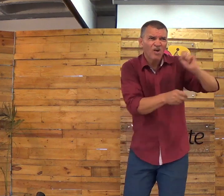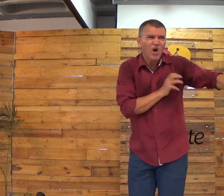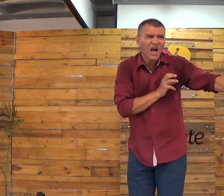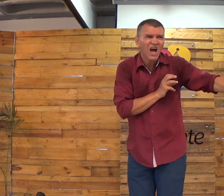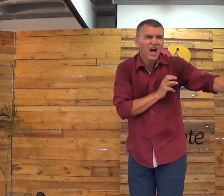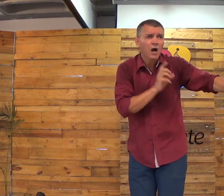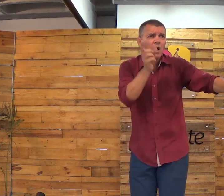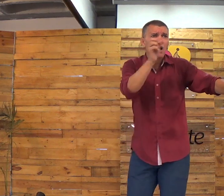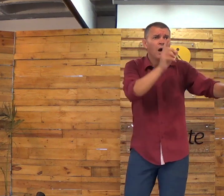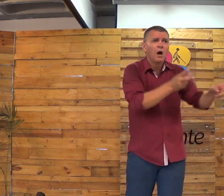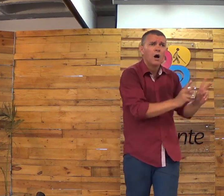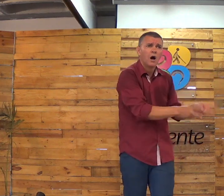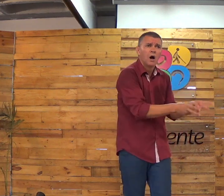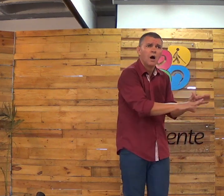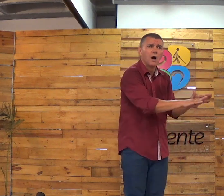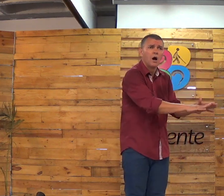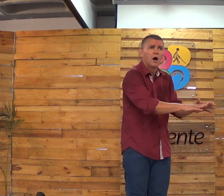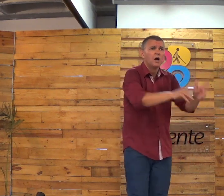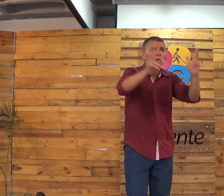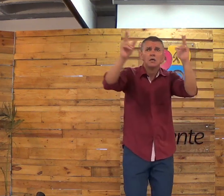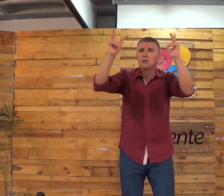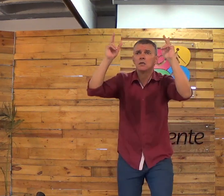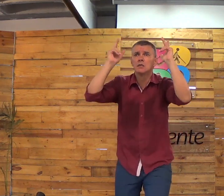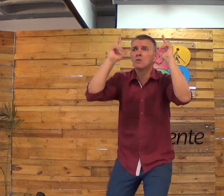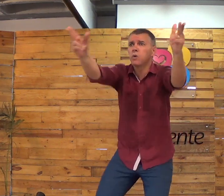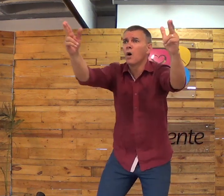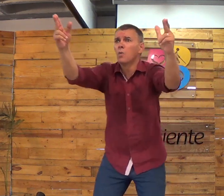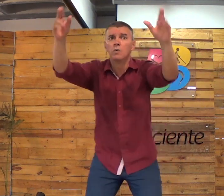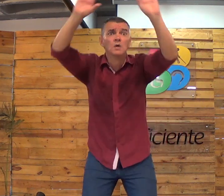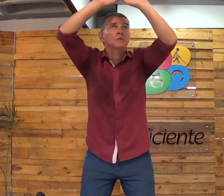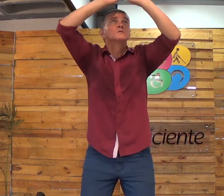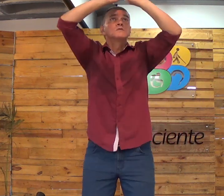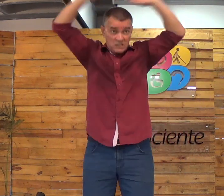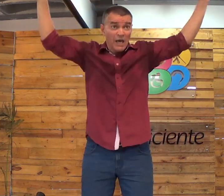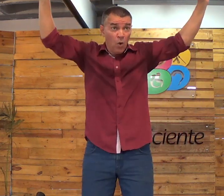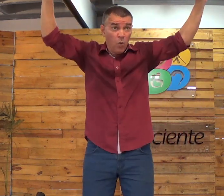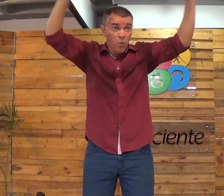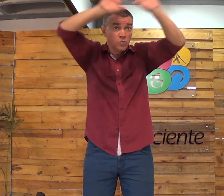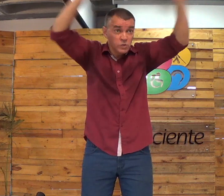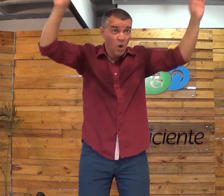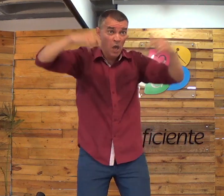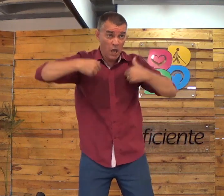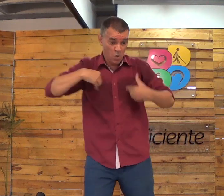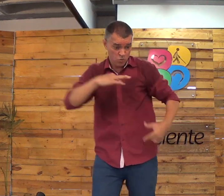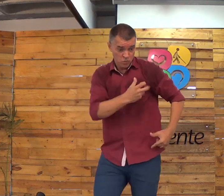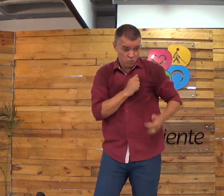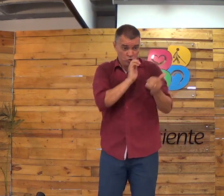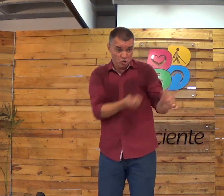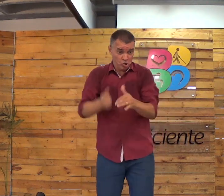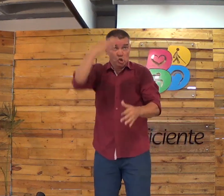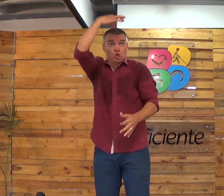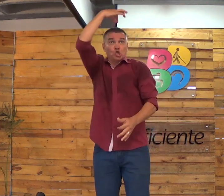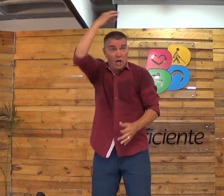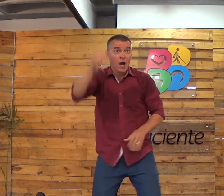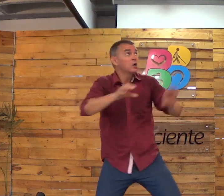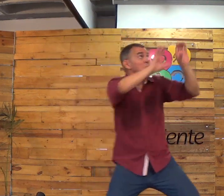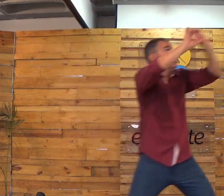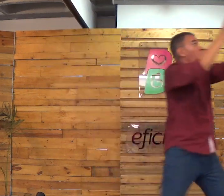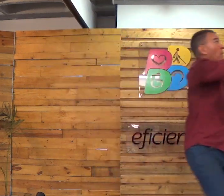Ah, então tá, você não quer ir embora lá? Vou jogar fora a identidade, vou jogar fora, você tirou o nascimento. Isso não